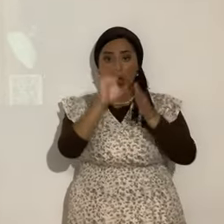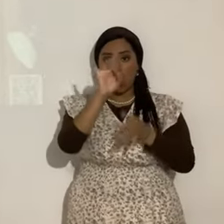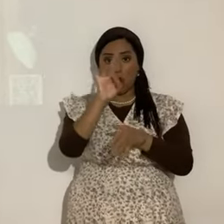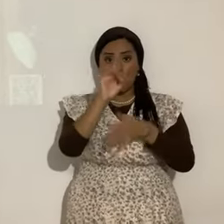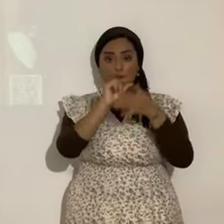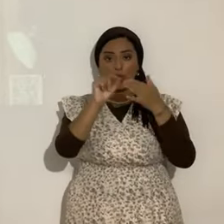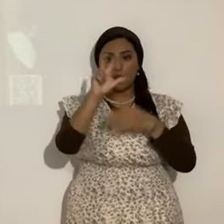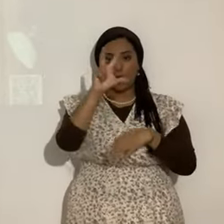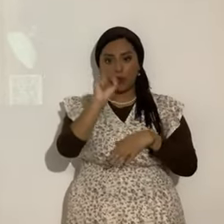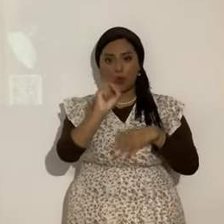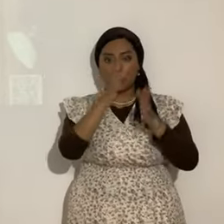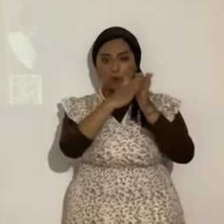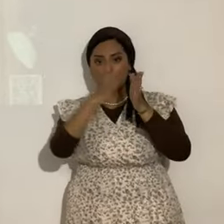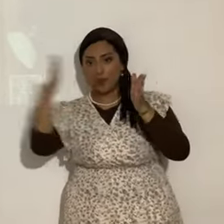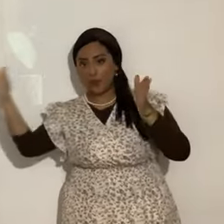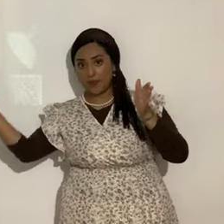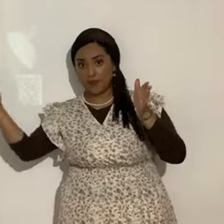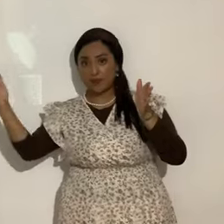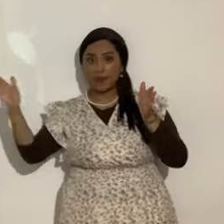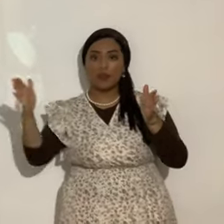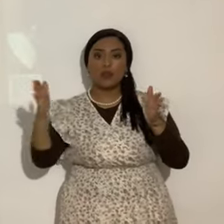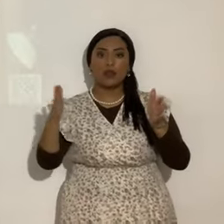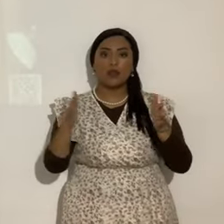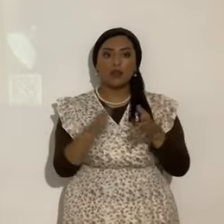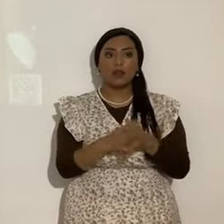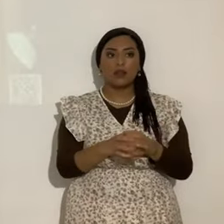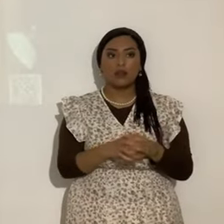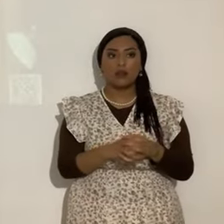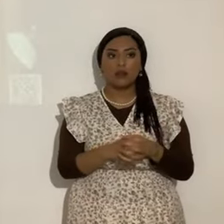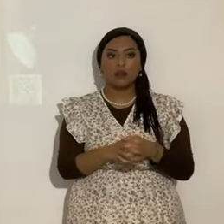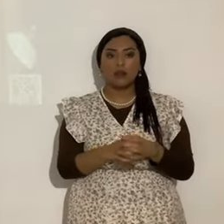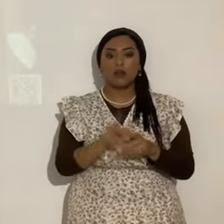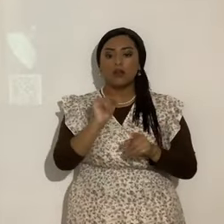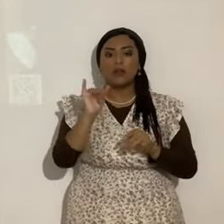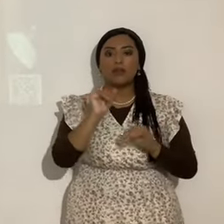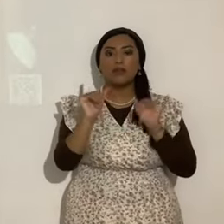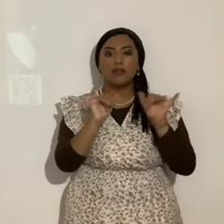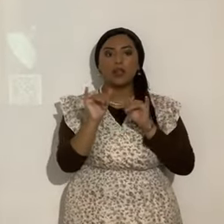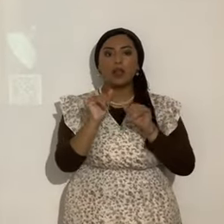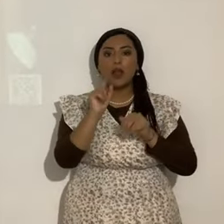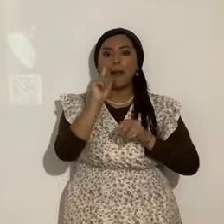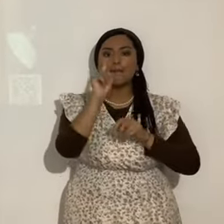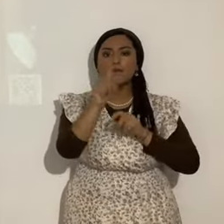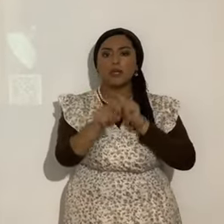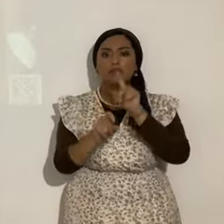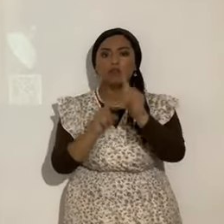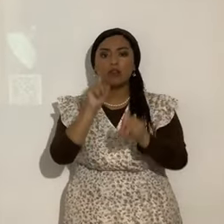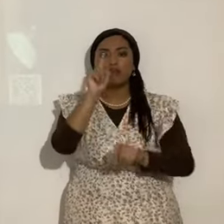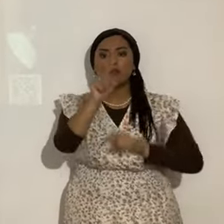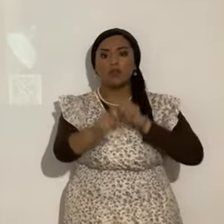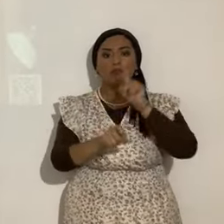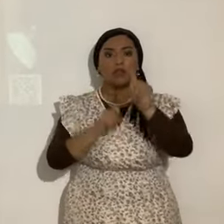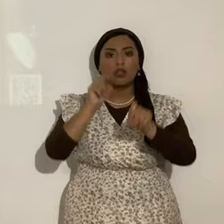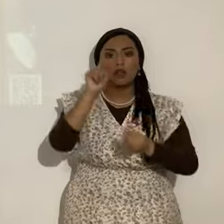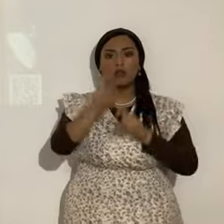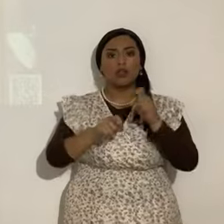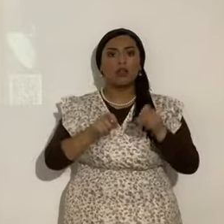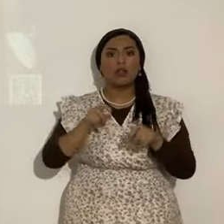treinta. En adelante. Es una interrogatoria. Es eso. Son preguntas. Los fariseos lo